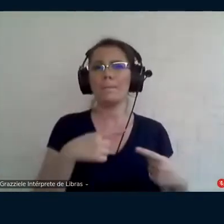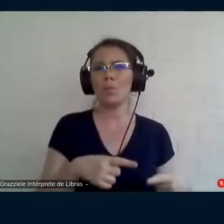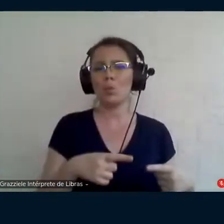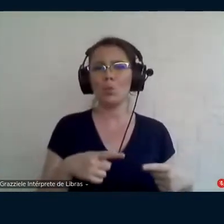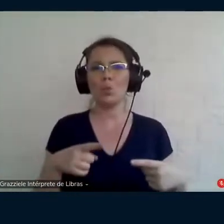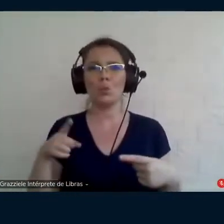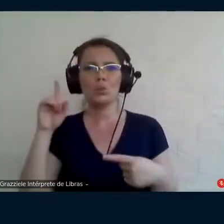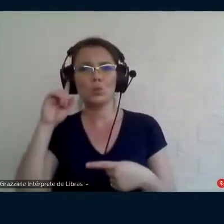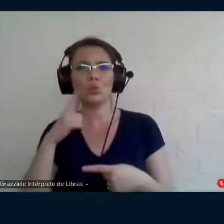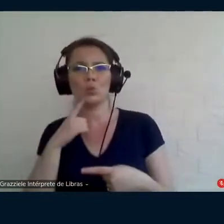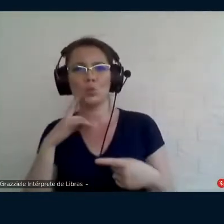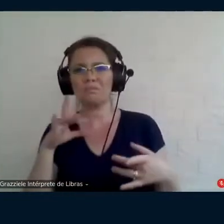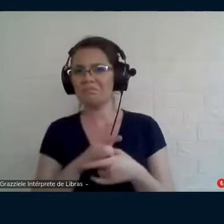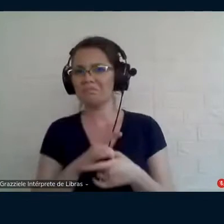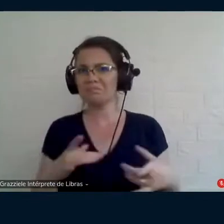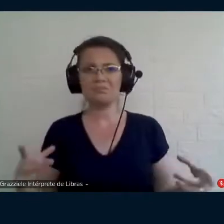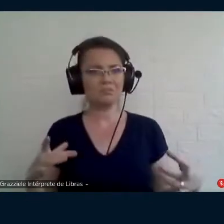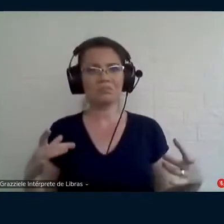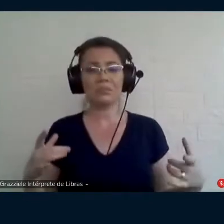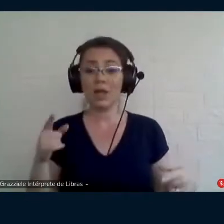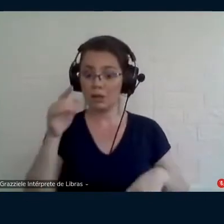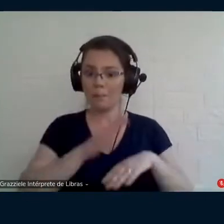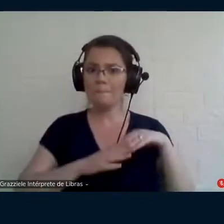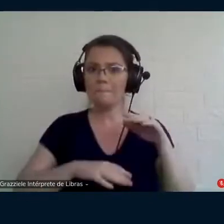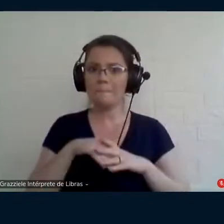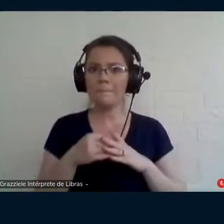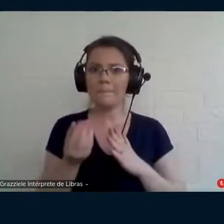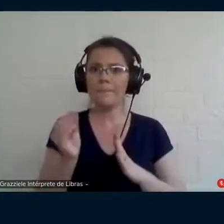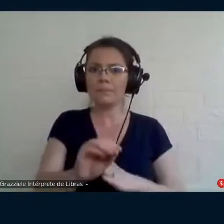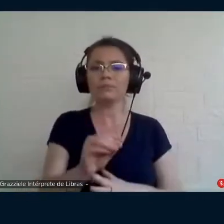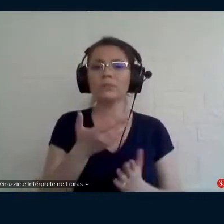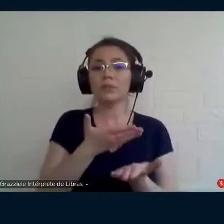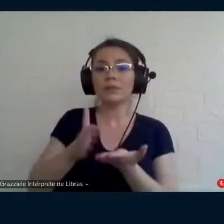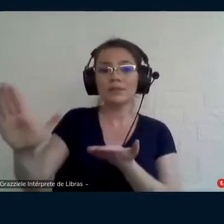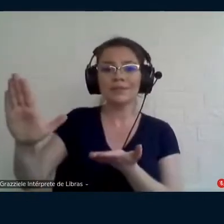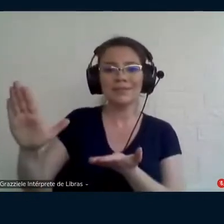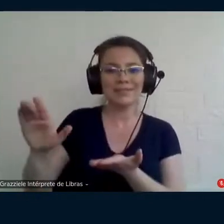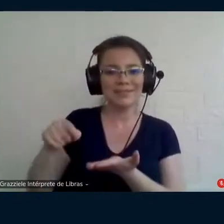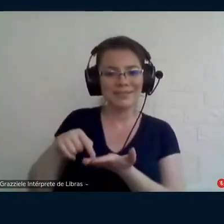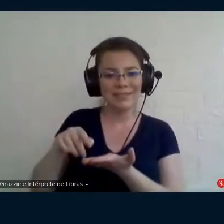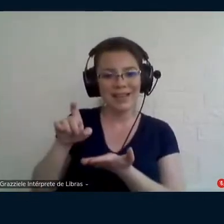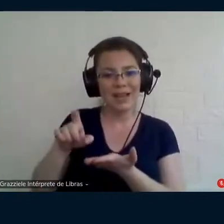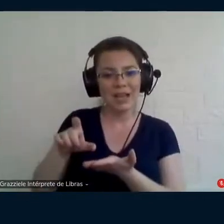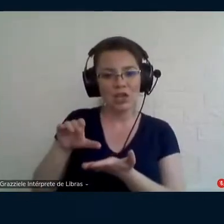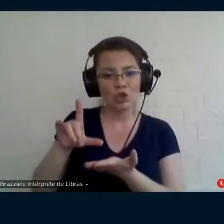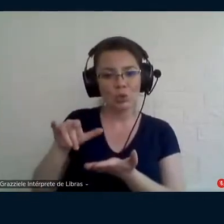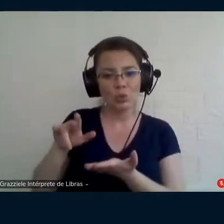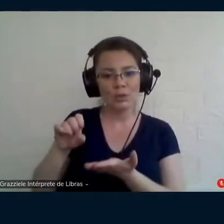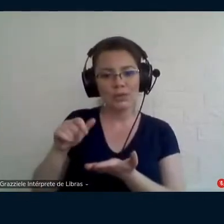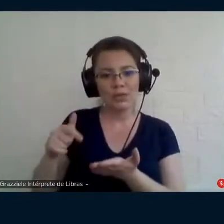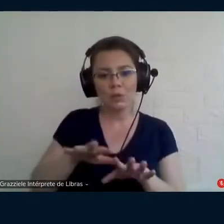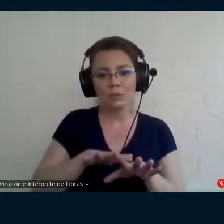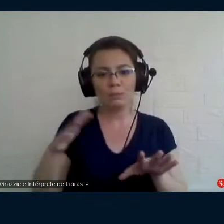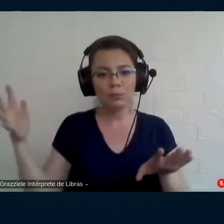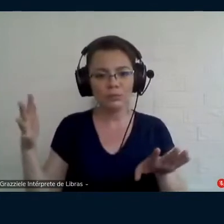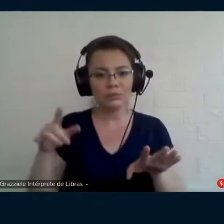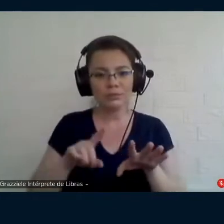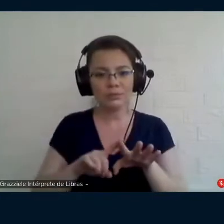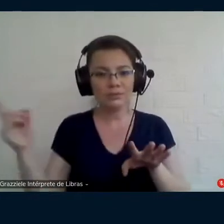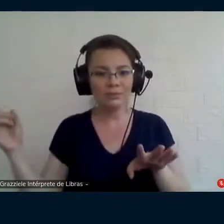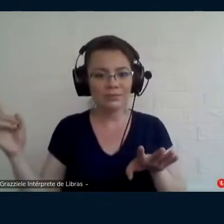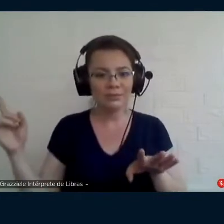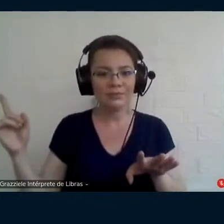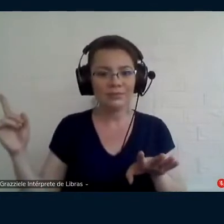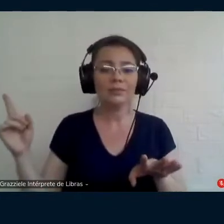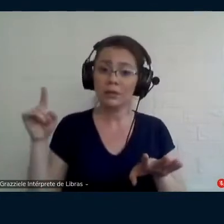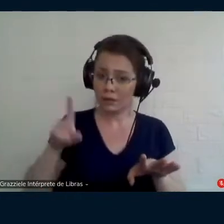uma prática de exclusão, ou seja, é uma prática de um outro no geral adulto, né? Ou das